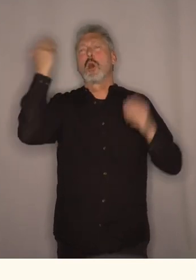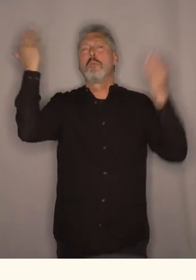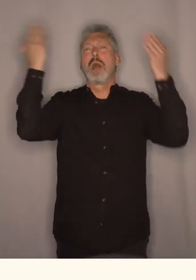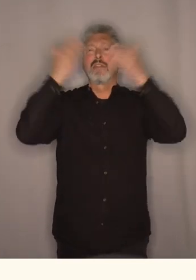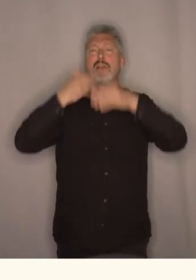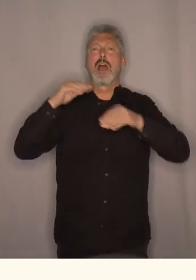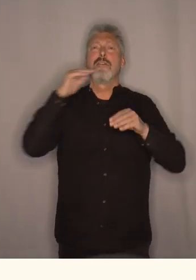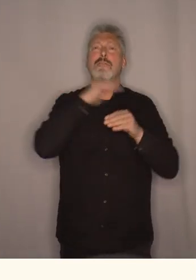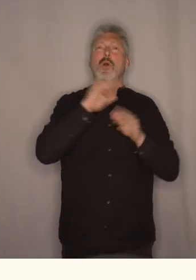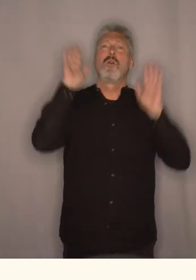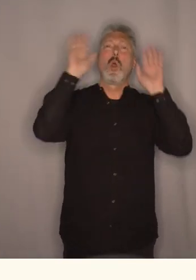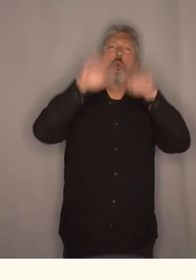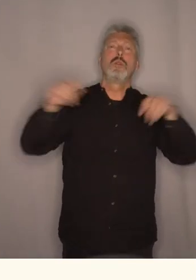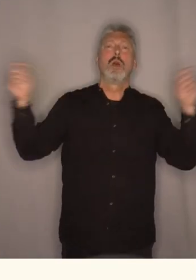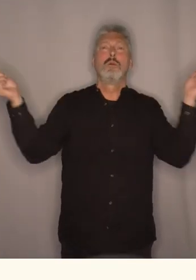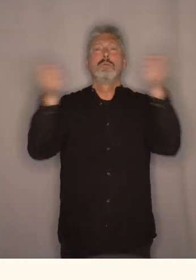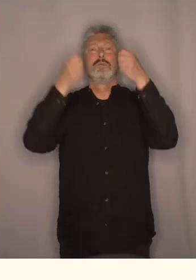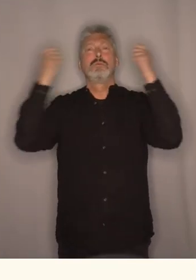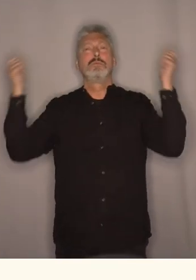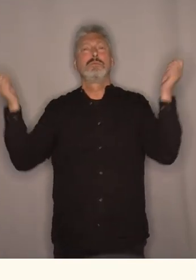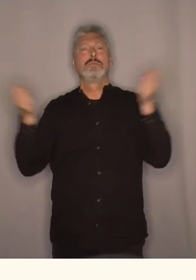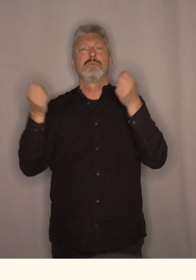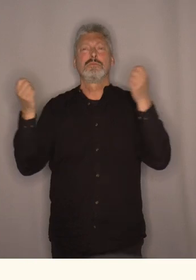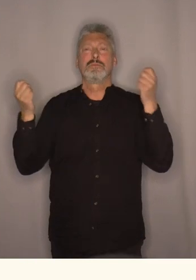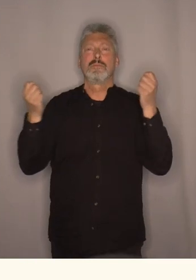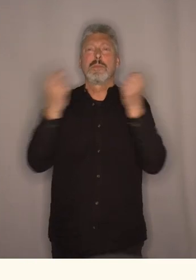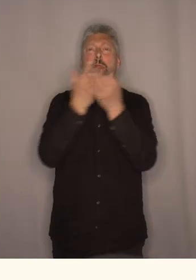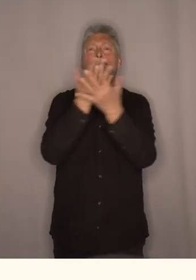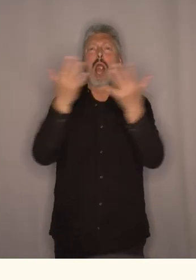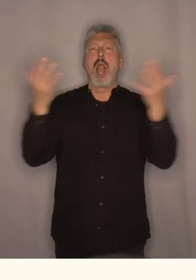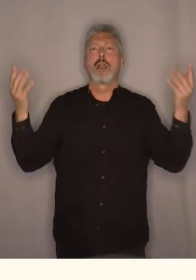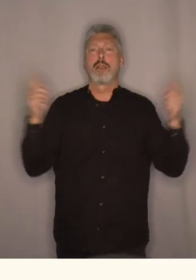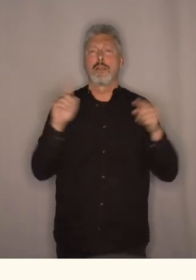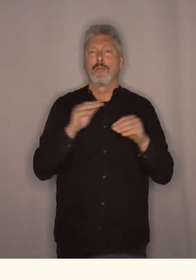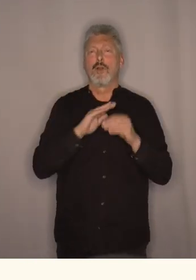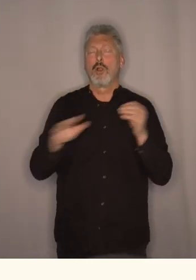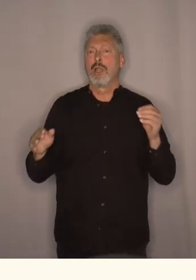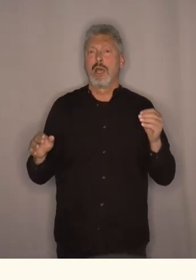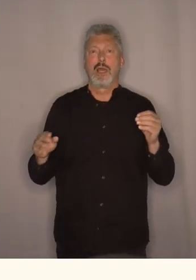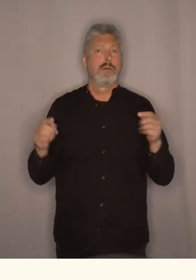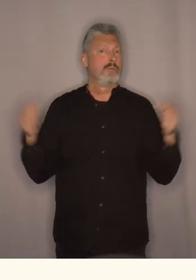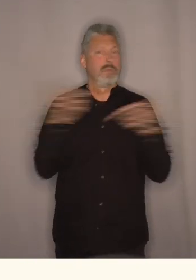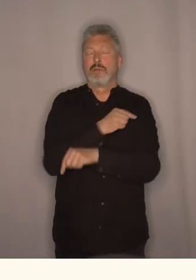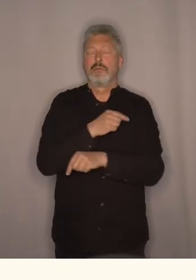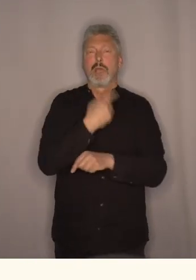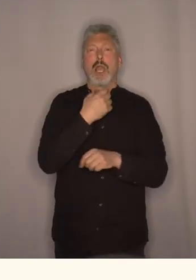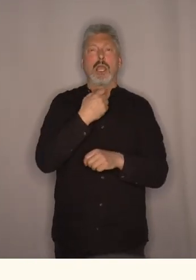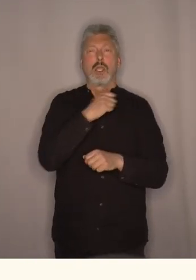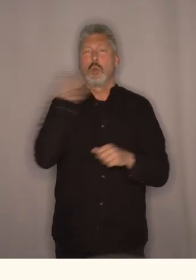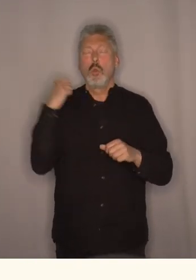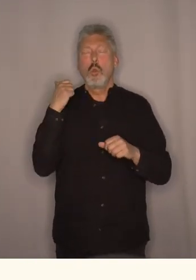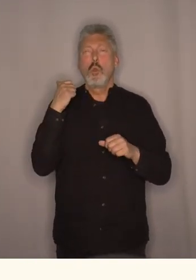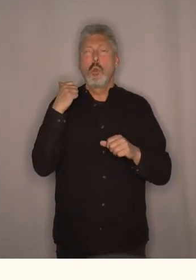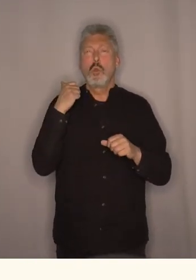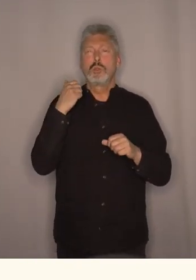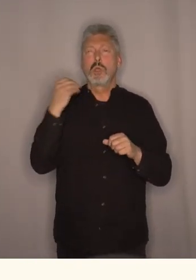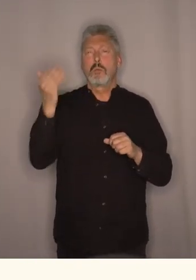var ute for å feire mangfoldet det ble en grusom påminnelse om hva hat og fordommer kan føre til